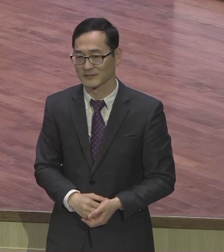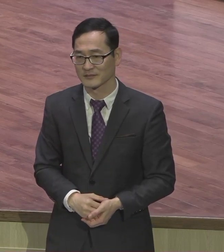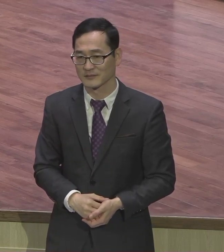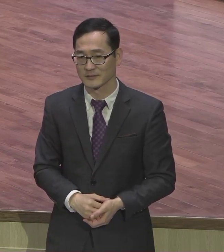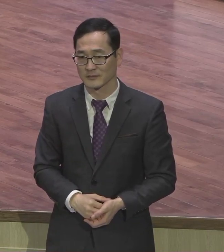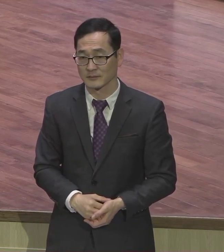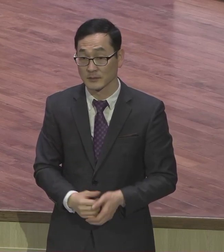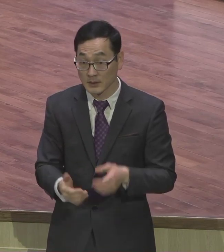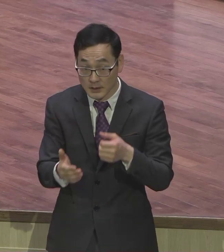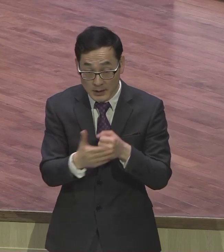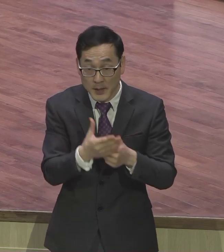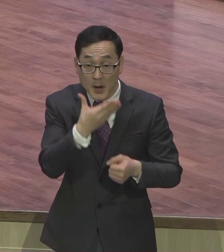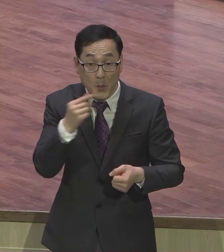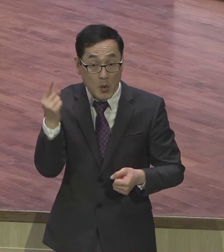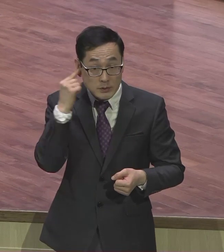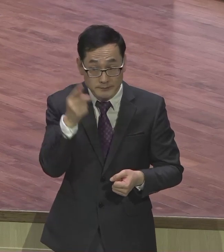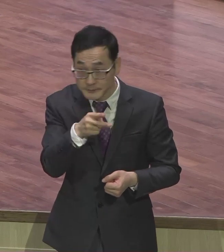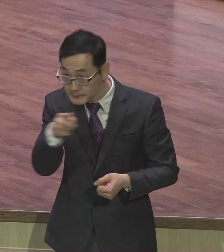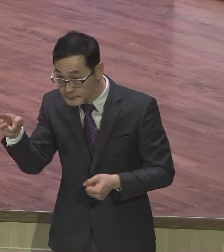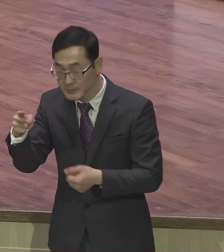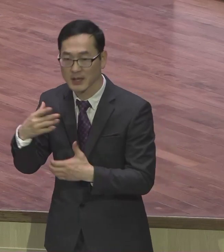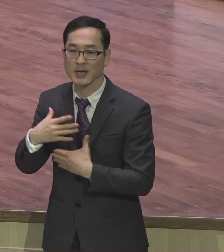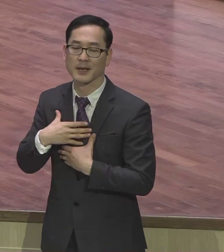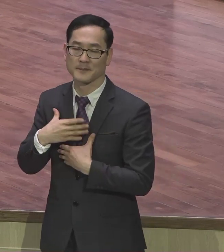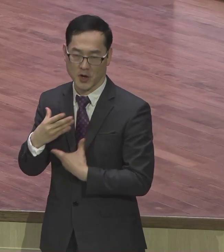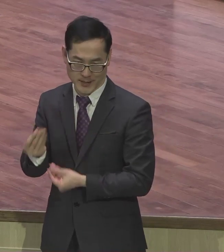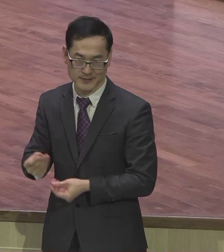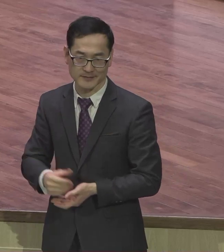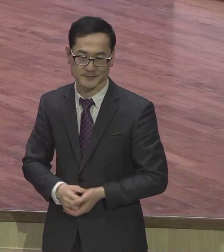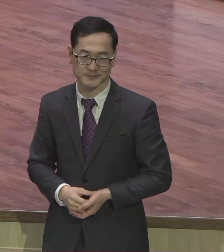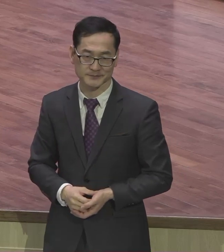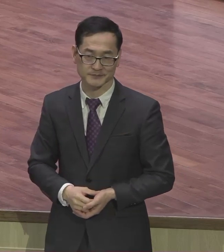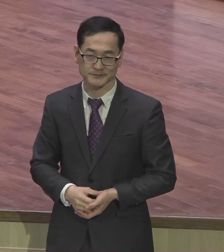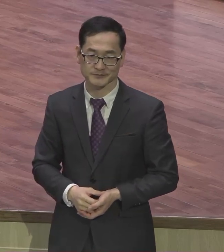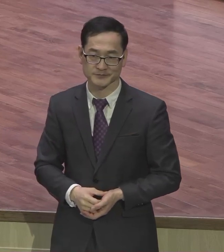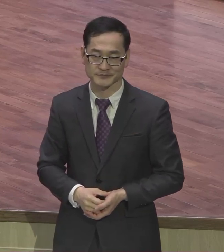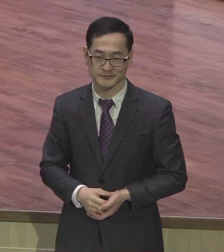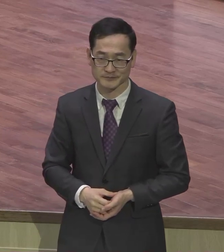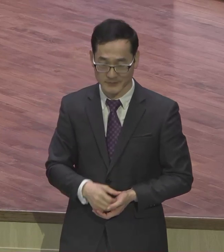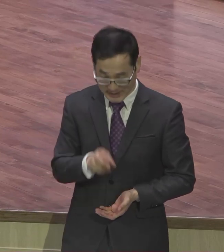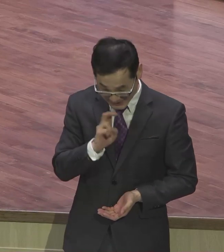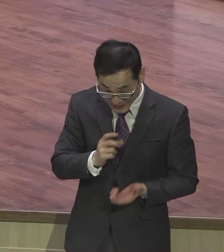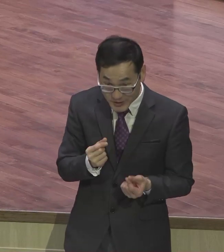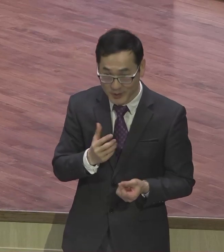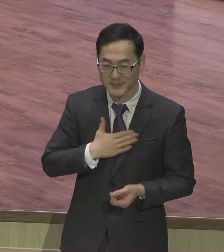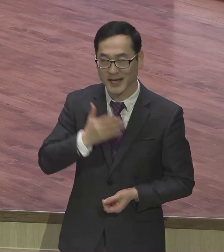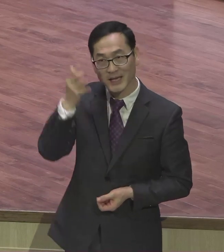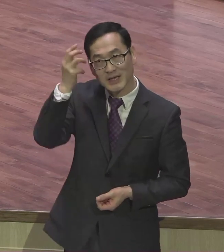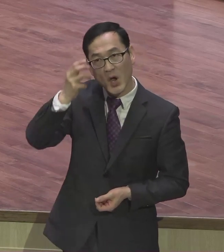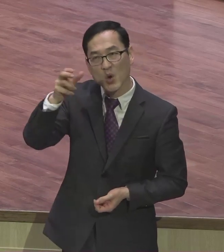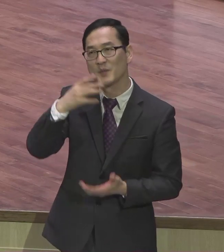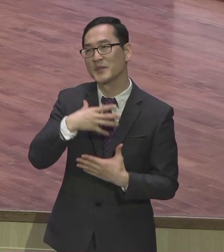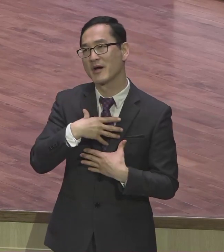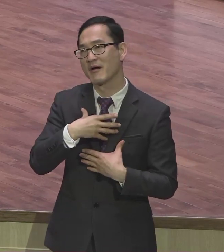평안 평안해야 돼요 내 영혼 평안이 예수님이 부활하신 후에 첫 질문입니다